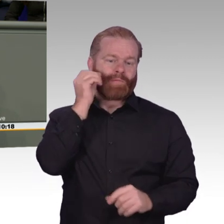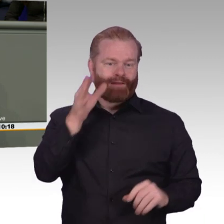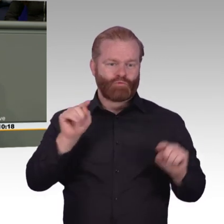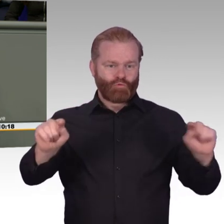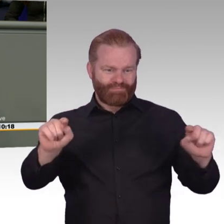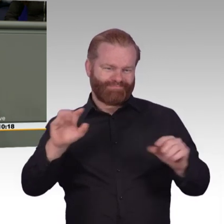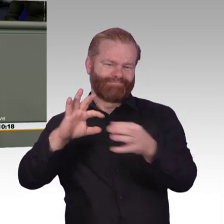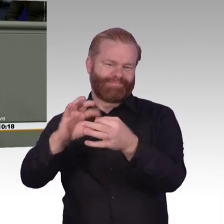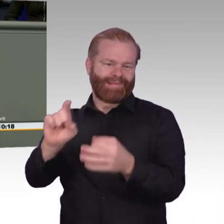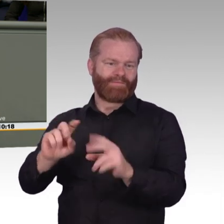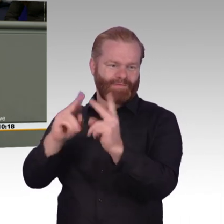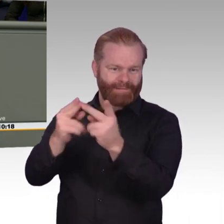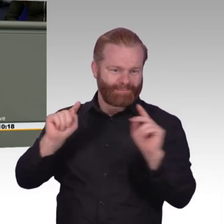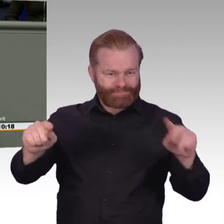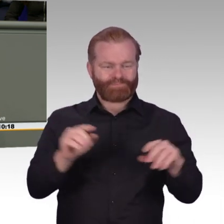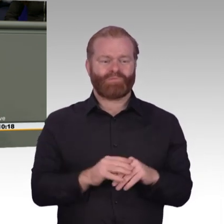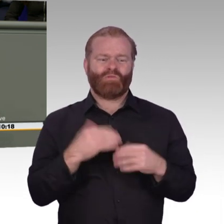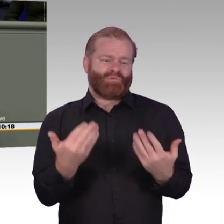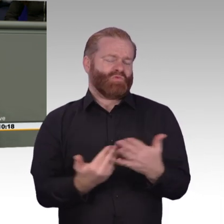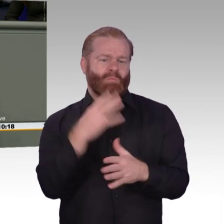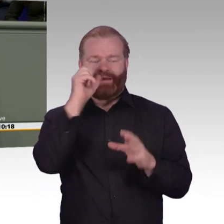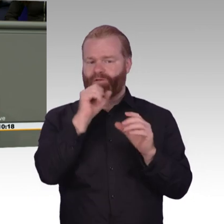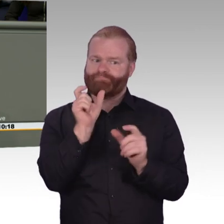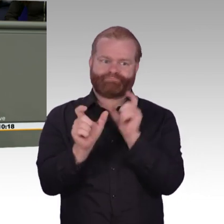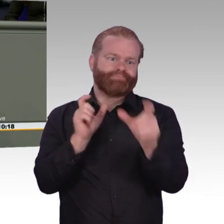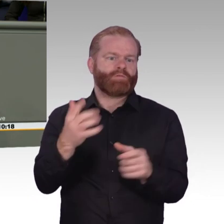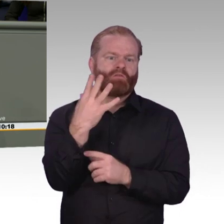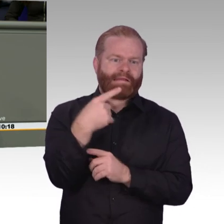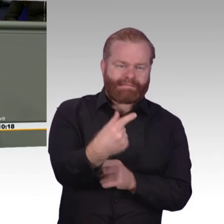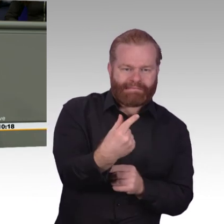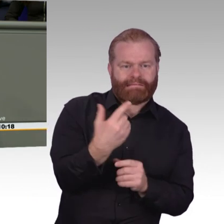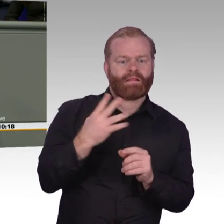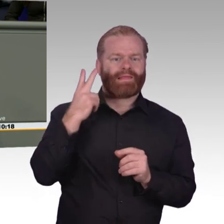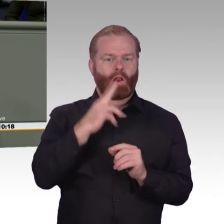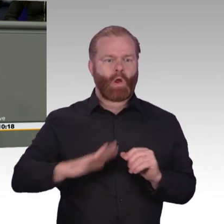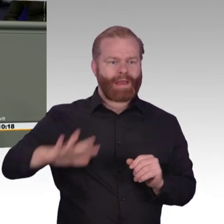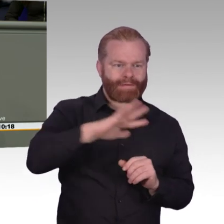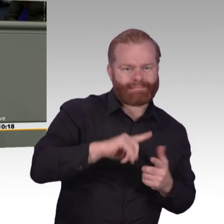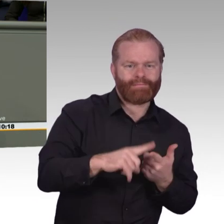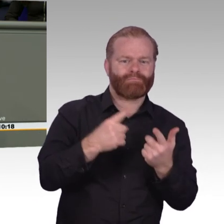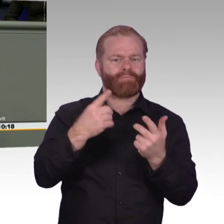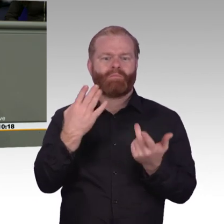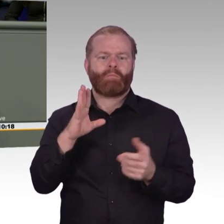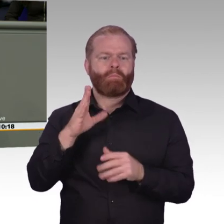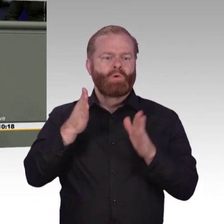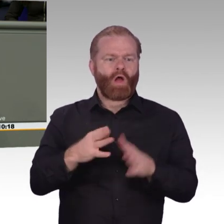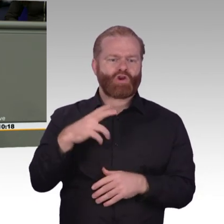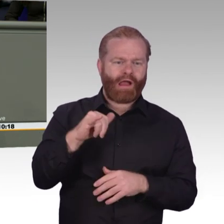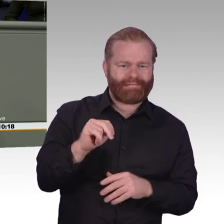und in jedem Haushalt braucht. Ja, Frau Kormatz, da würde ich mir wünschen, dass wir gerade in der aktuellen Diskussion um das lokale Roaming Ihren